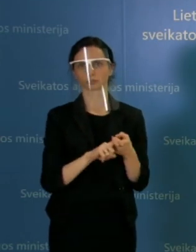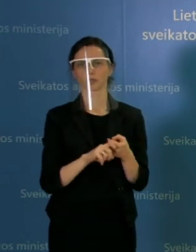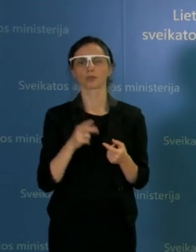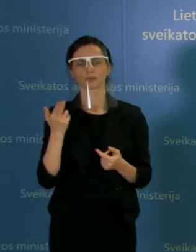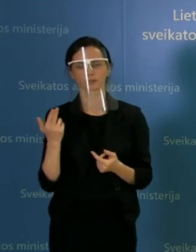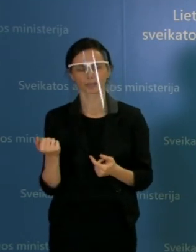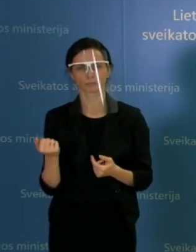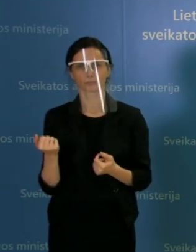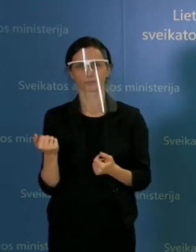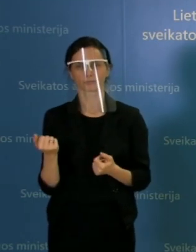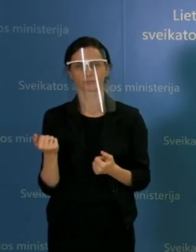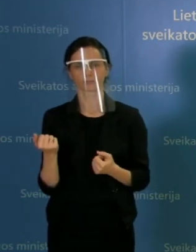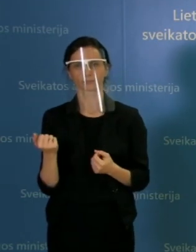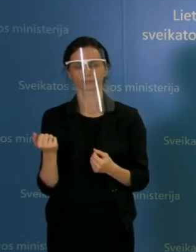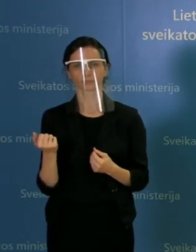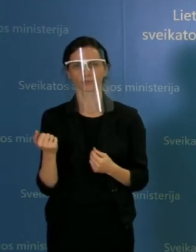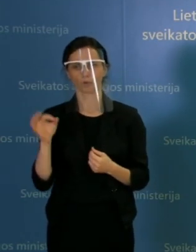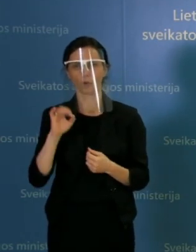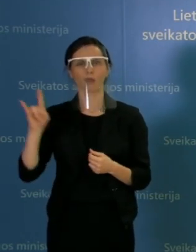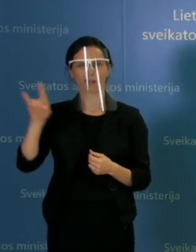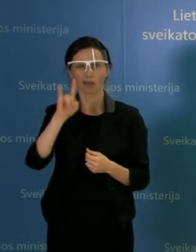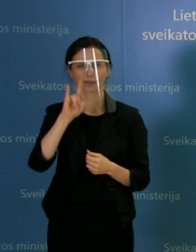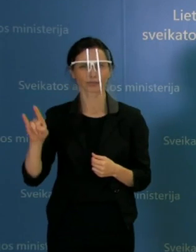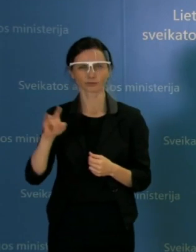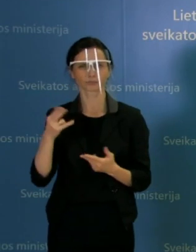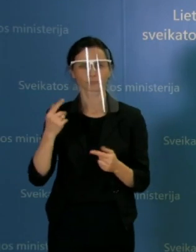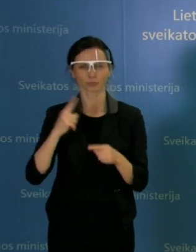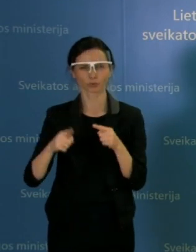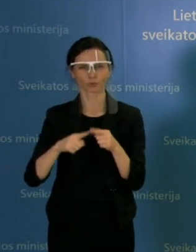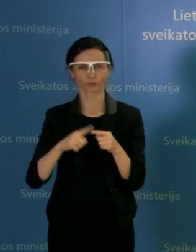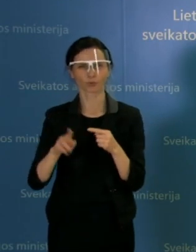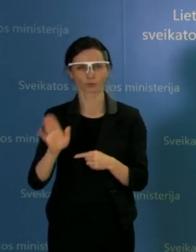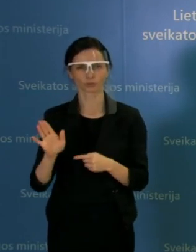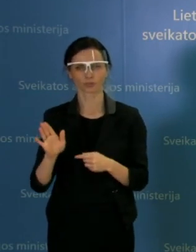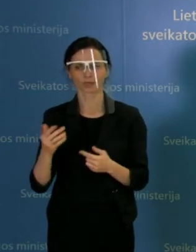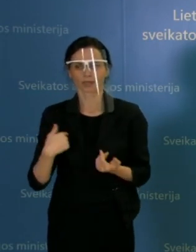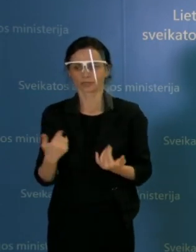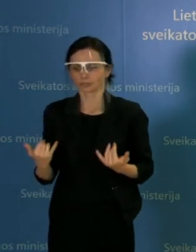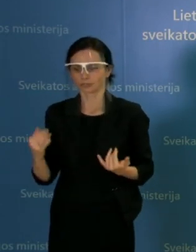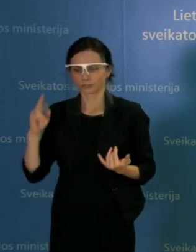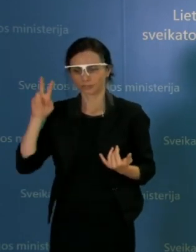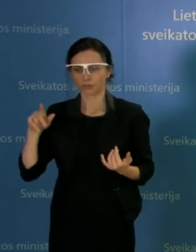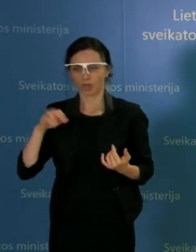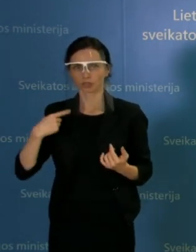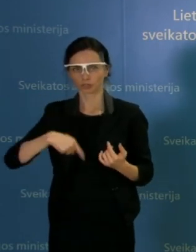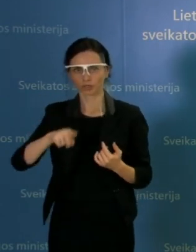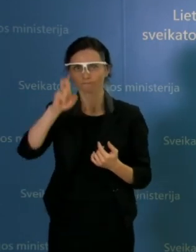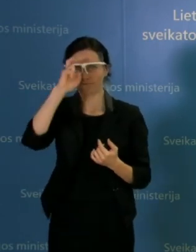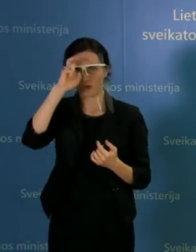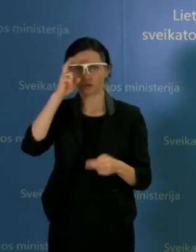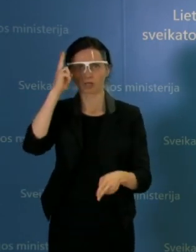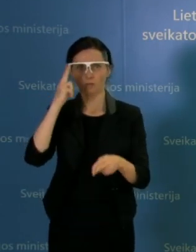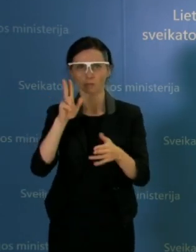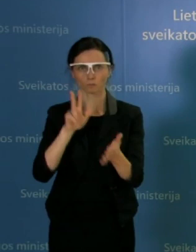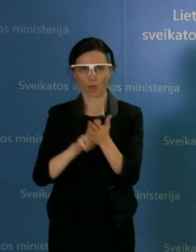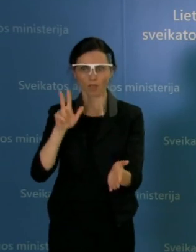vietuose, tai aš kalbėjau apie kalėdų šventės. Nežinau, ar šitą vyriausybę priims jau šituos sprendimus